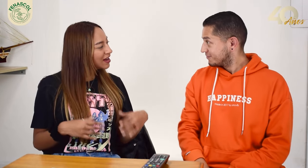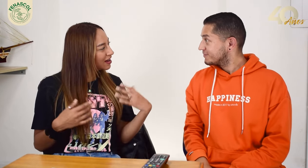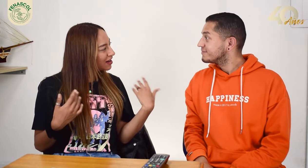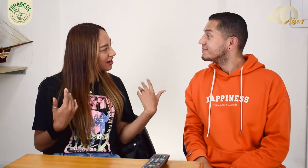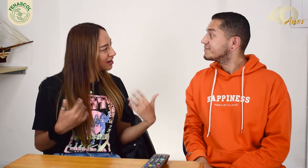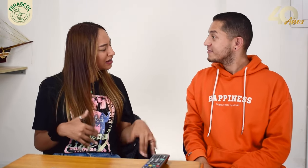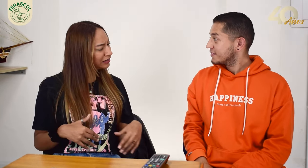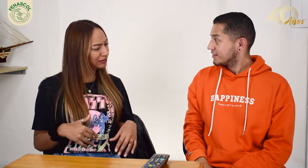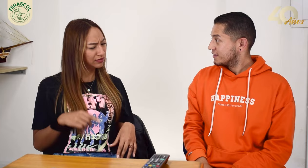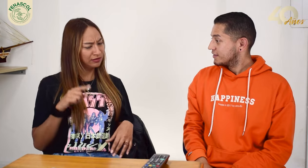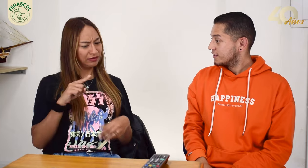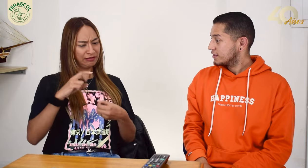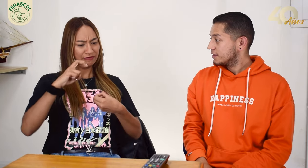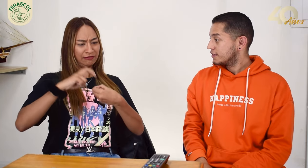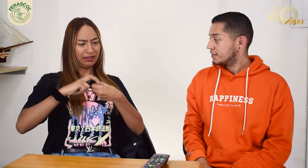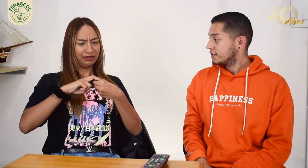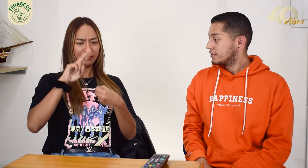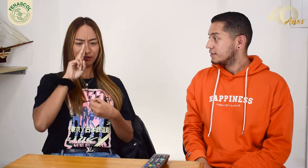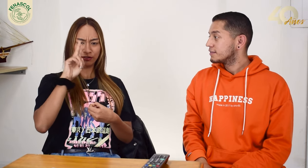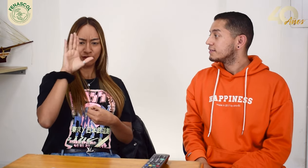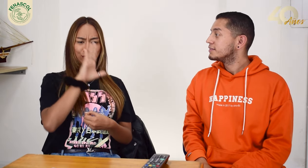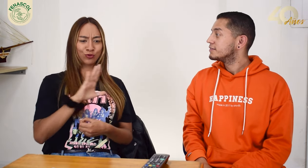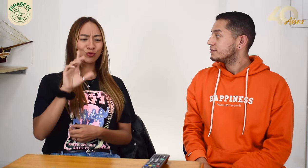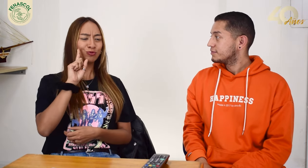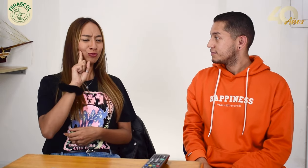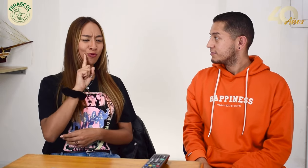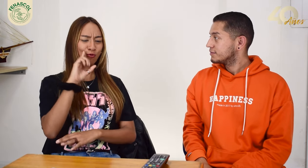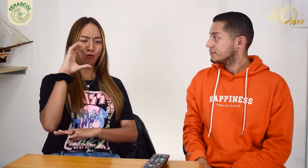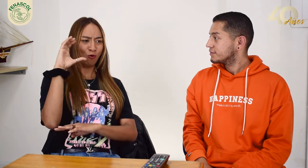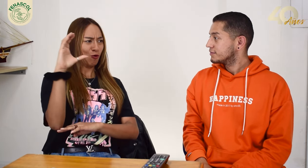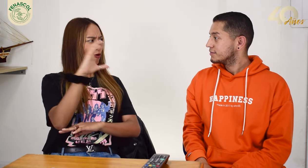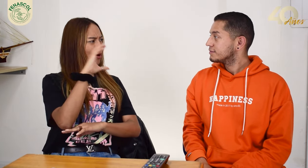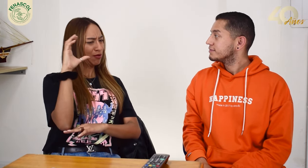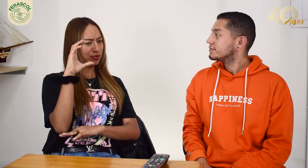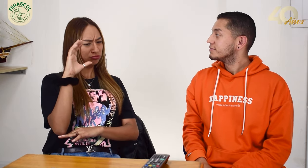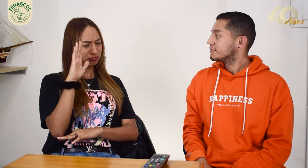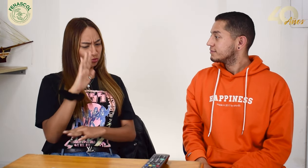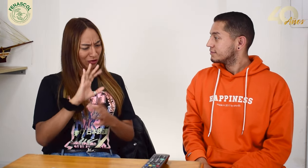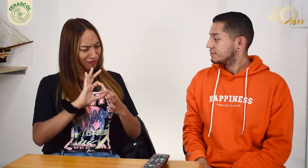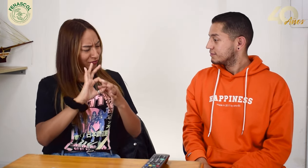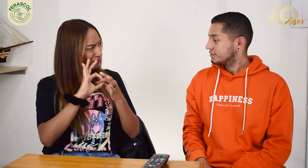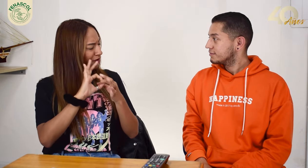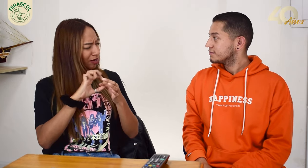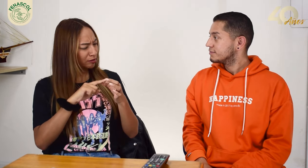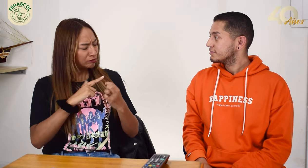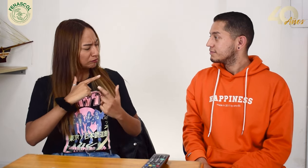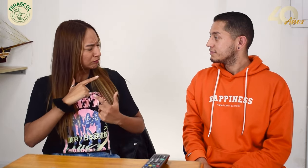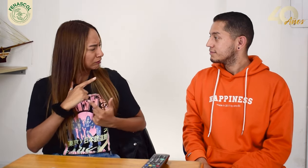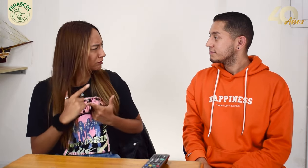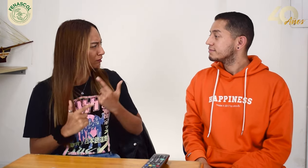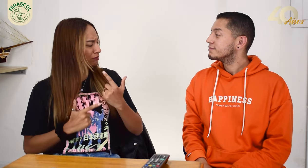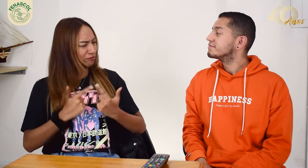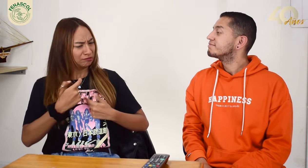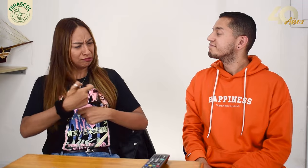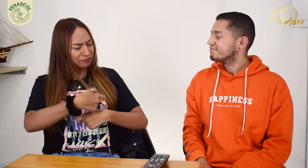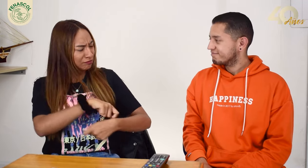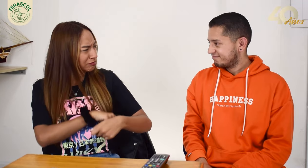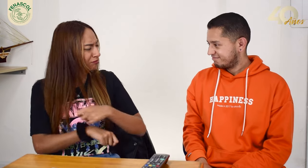¡Wow! De verdad que la Federación Nacional de Sordos de Colombia FENASCOL ha luchado bastante